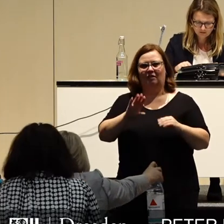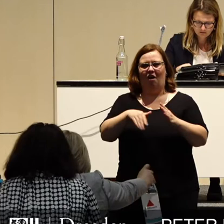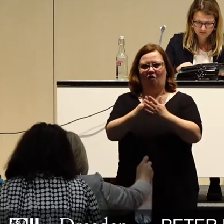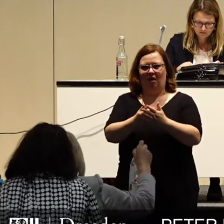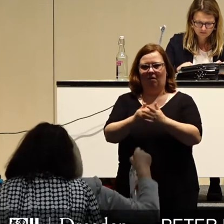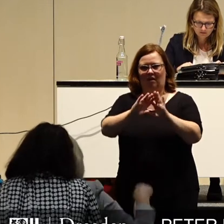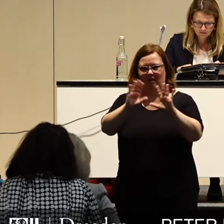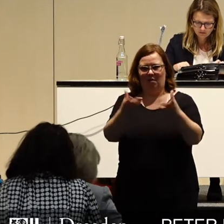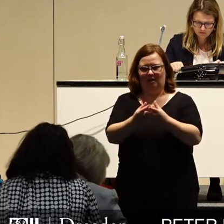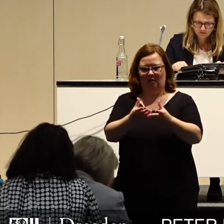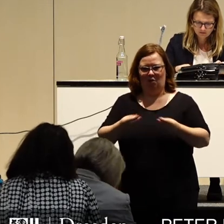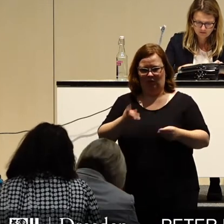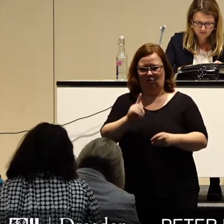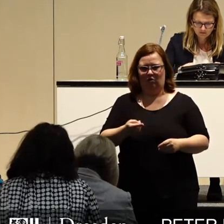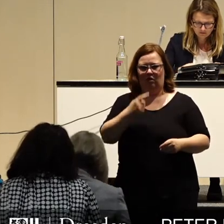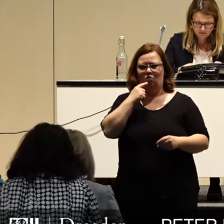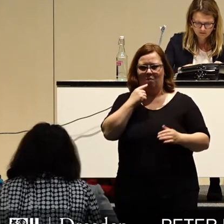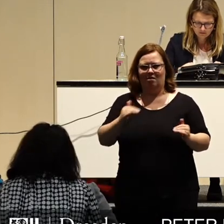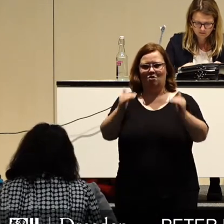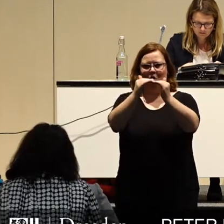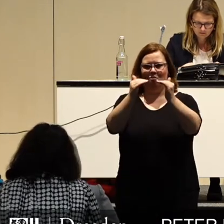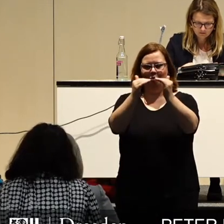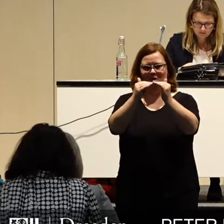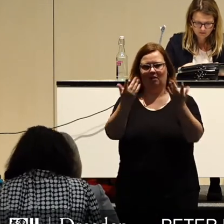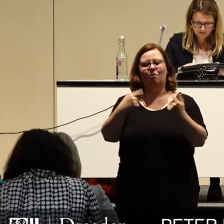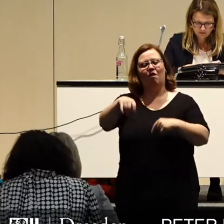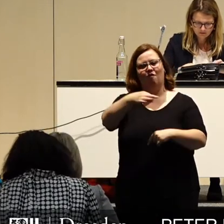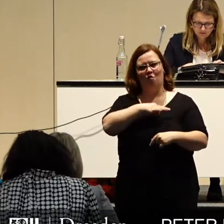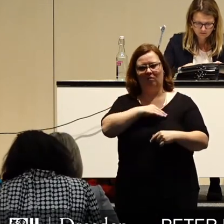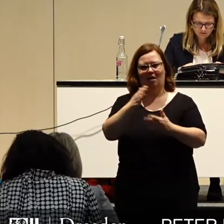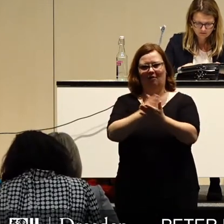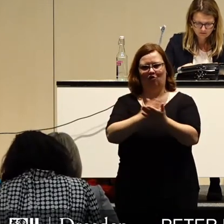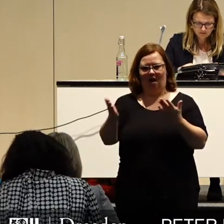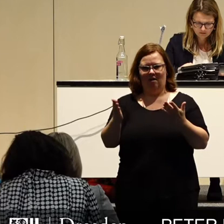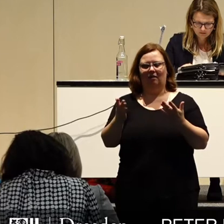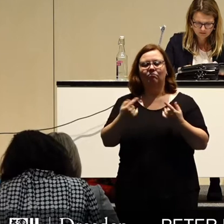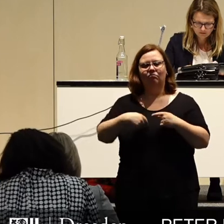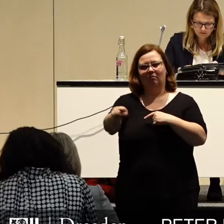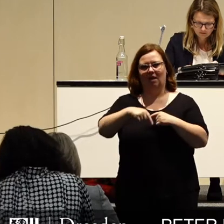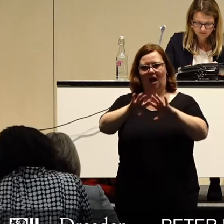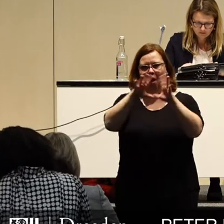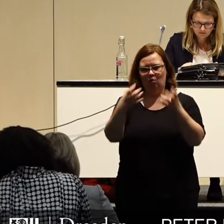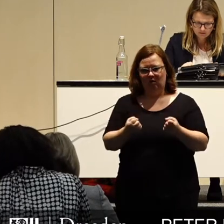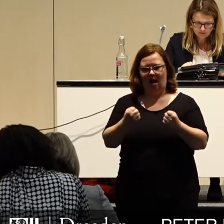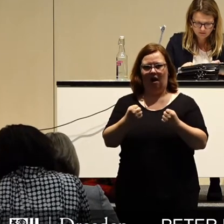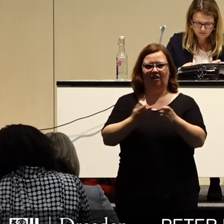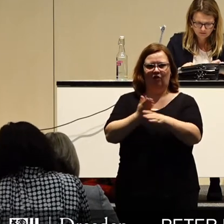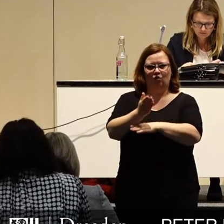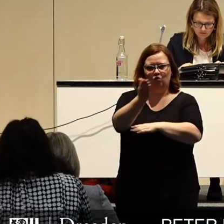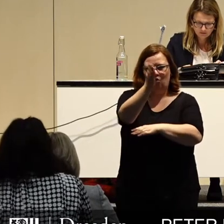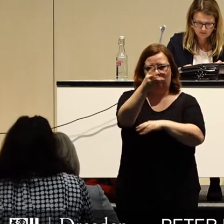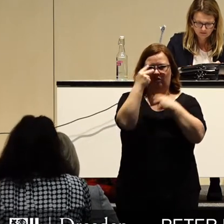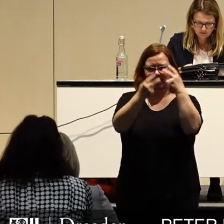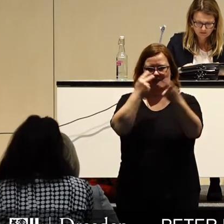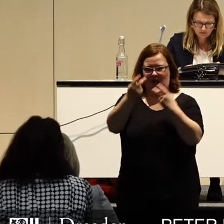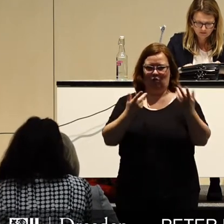stellen. Das wird nur mit Kompromissen gehen. Für uns ist allerdings entscheidend, wie der kommende Haushalt hinsichtlich seiner Zukunftssicherheit